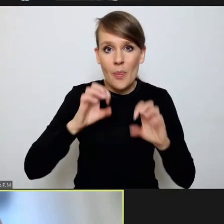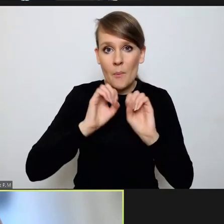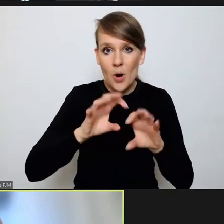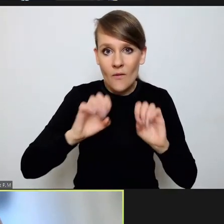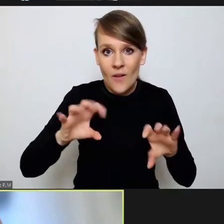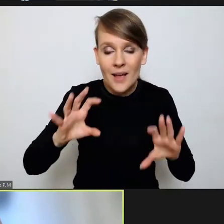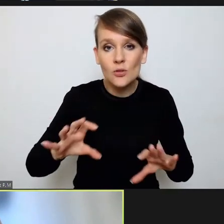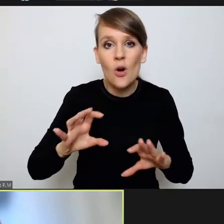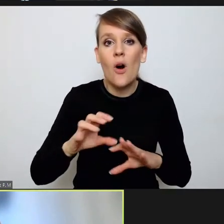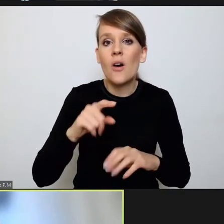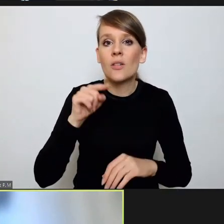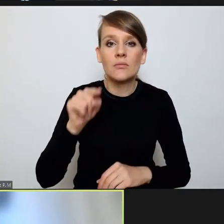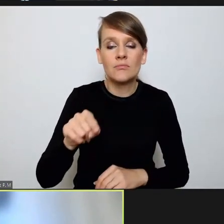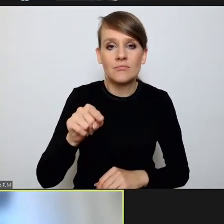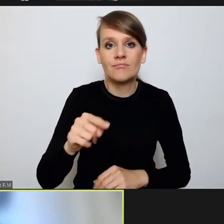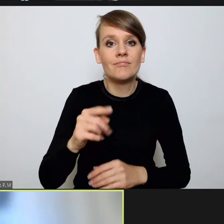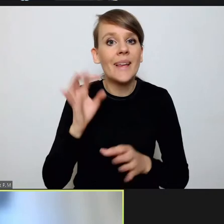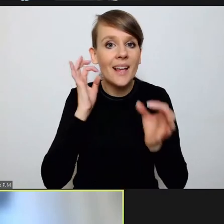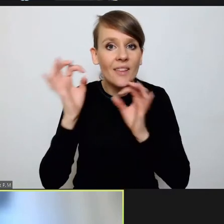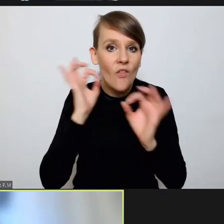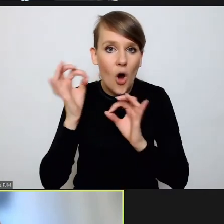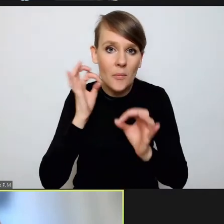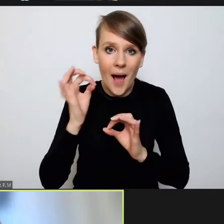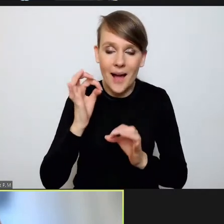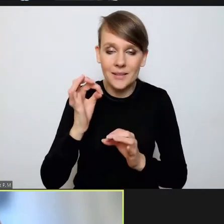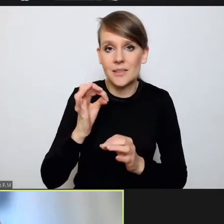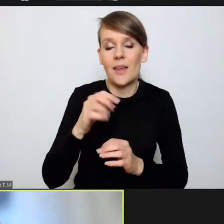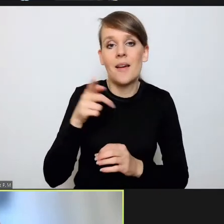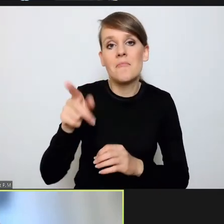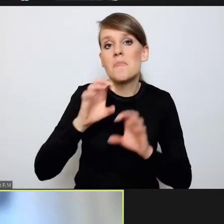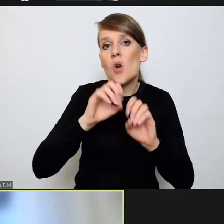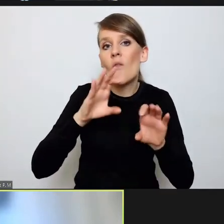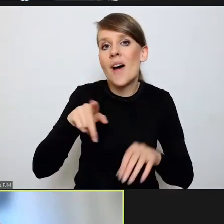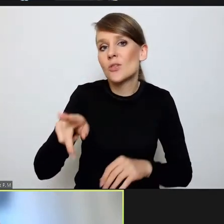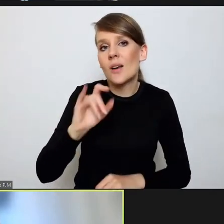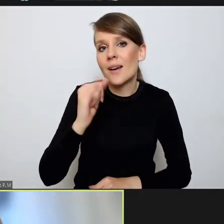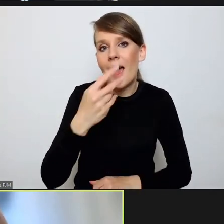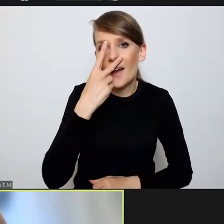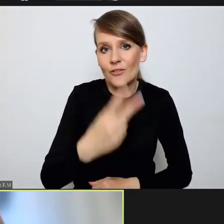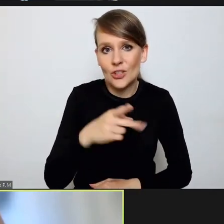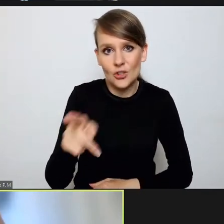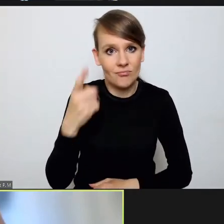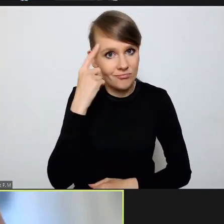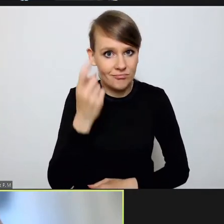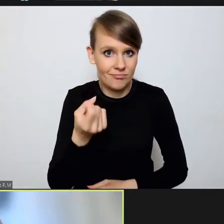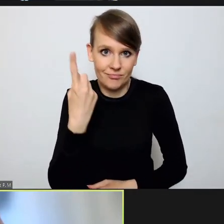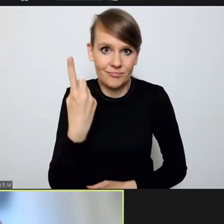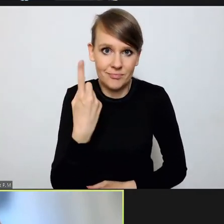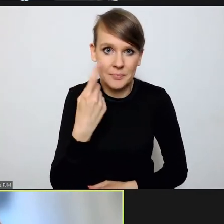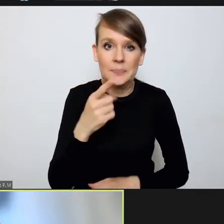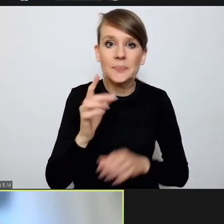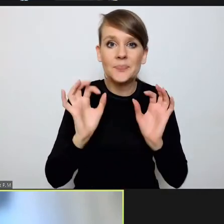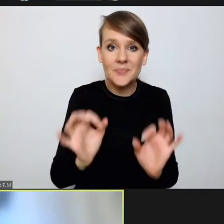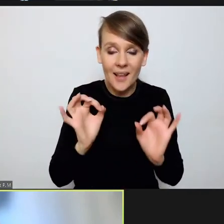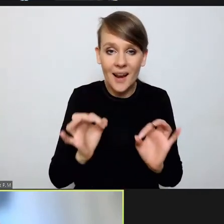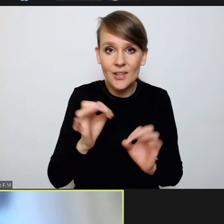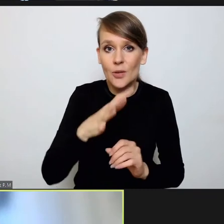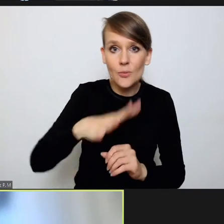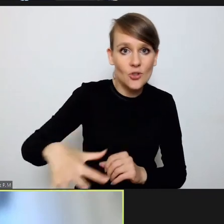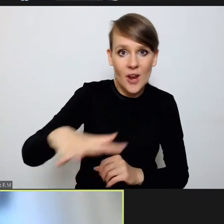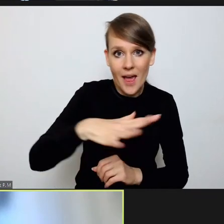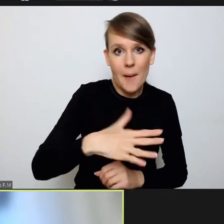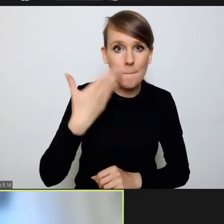udzielenie mi informacji, jak pan profesor widzi te koncepcje, które się pojawiają na razie w przestrzeni bardziej